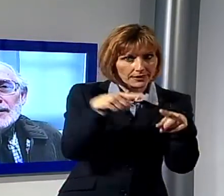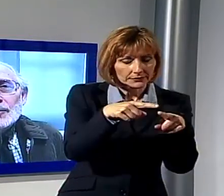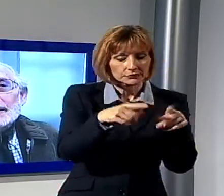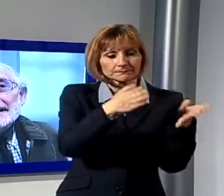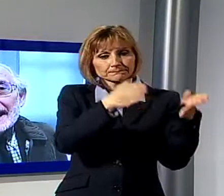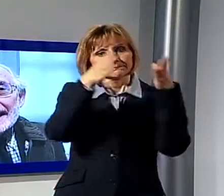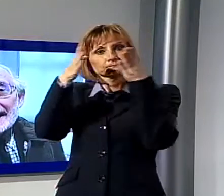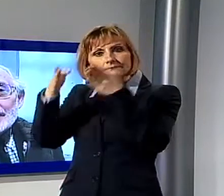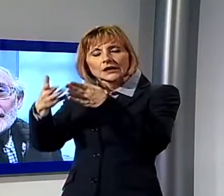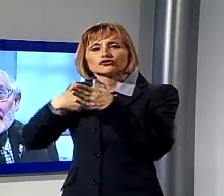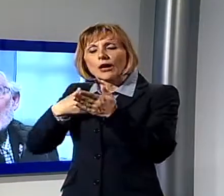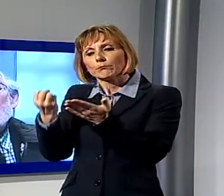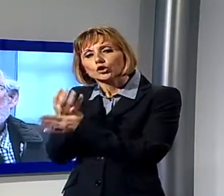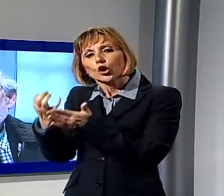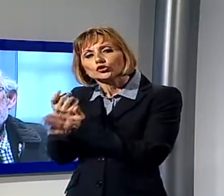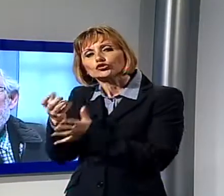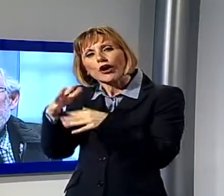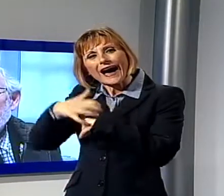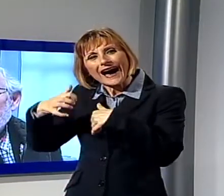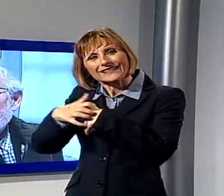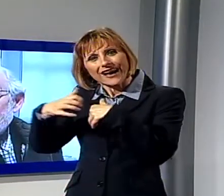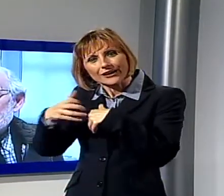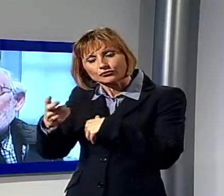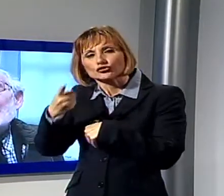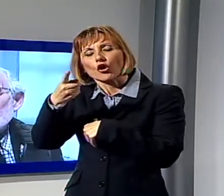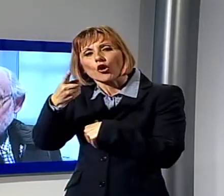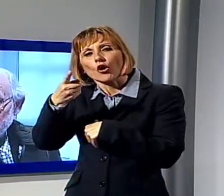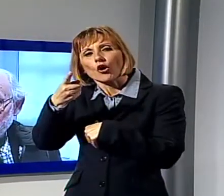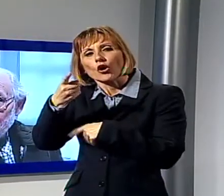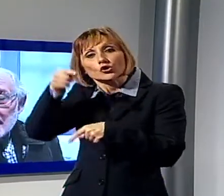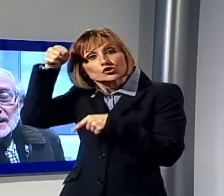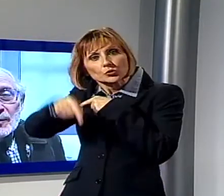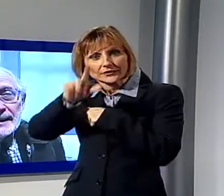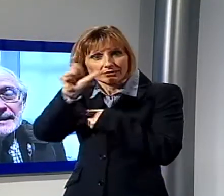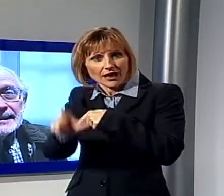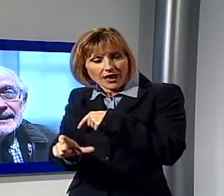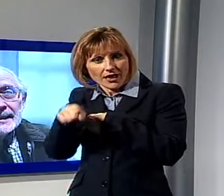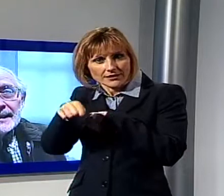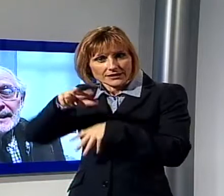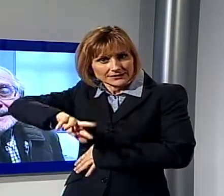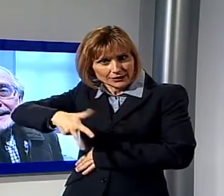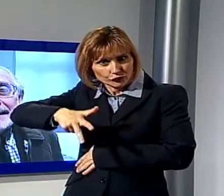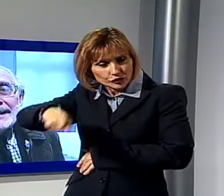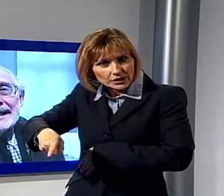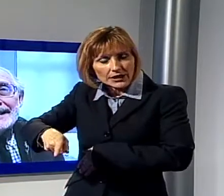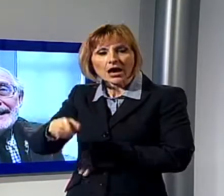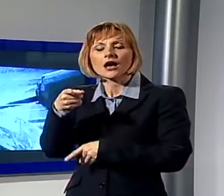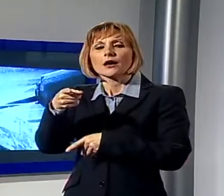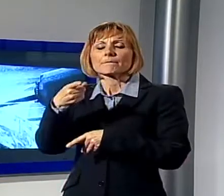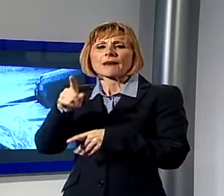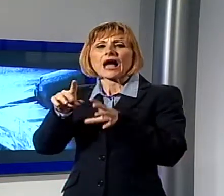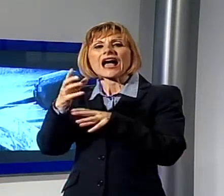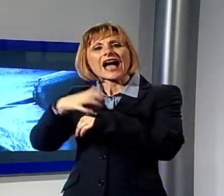del sud italiano che però è universale come l'arancia ha il suo seme. Quindi il Seme dell